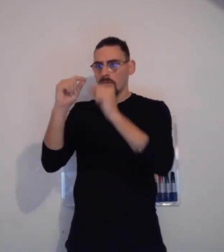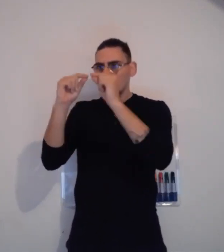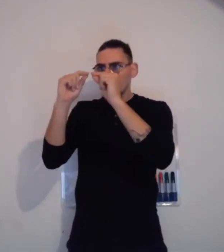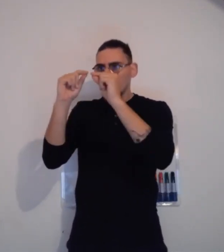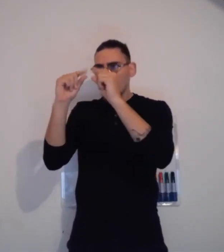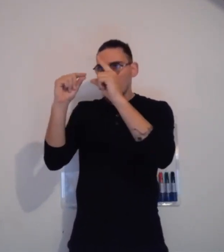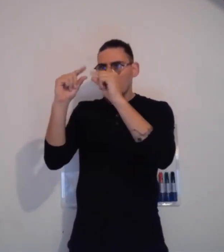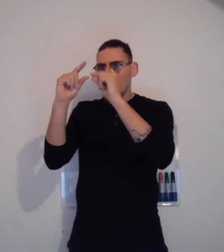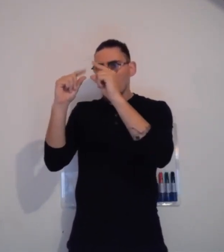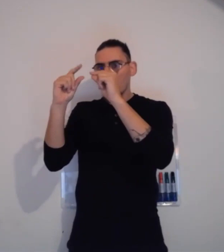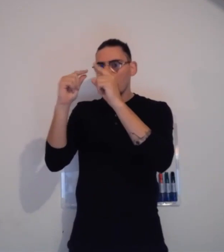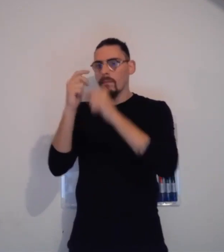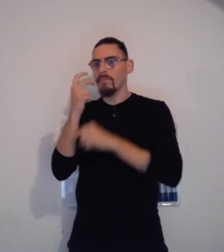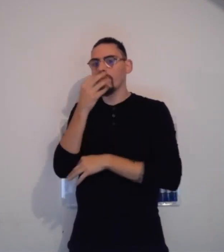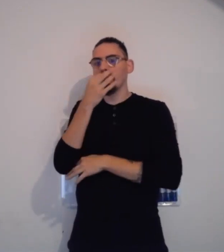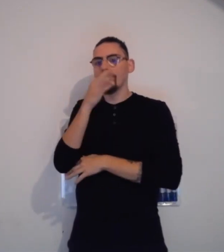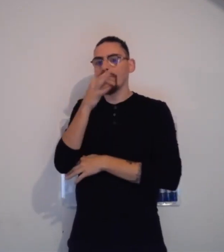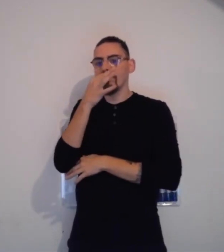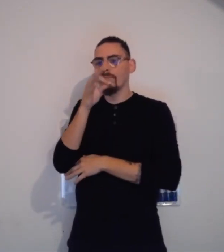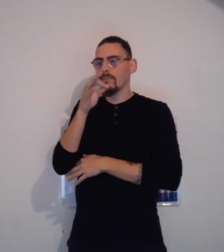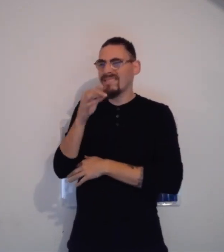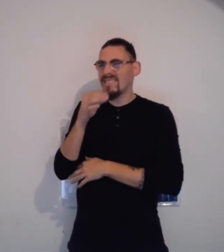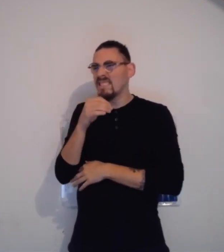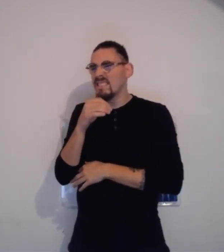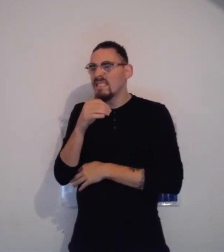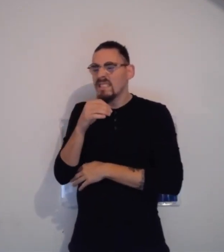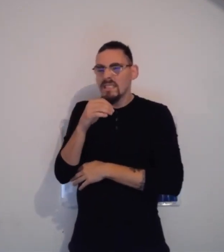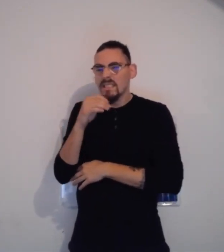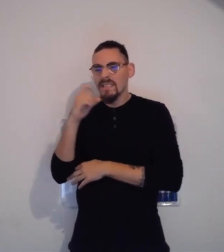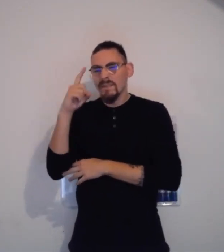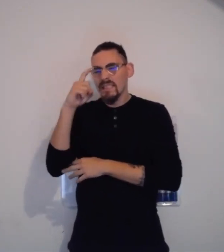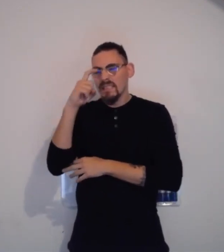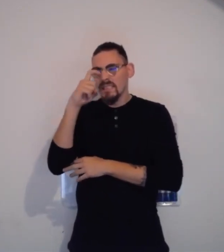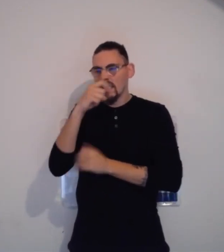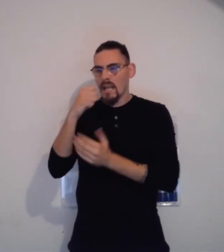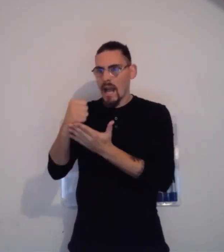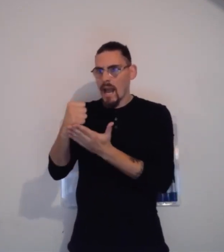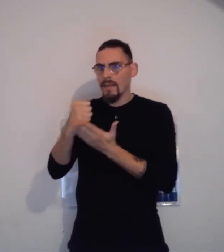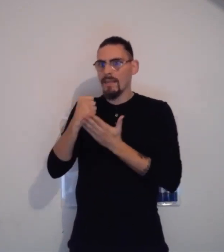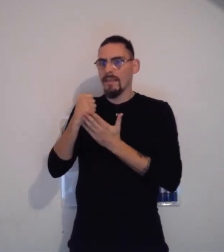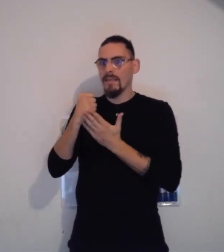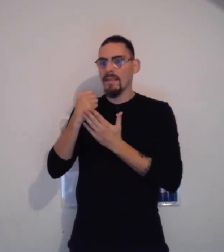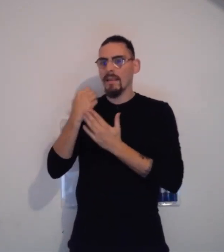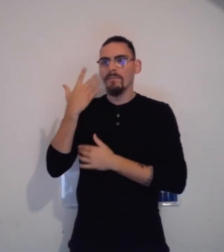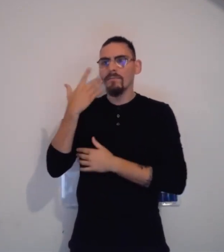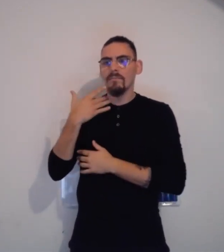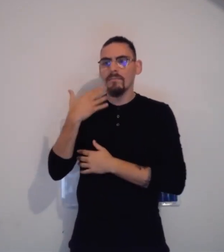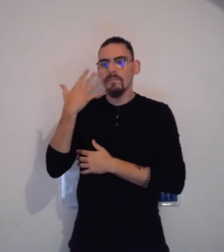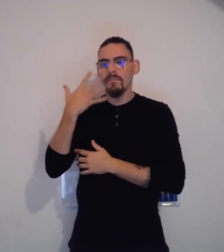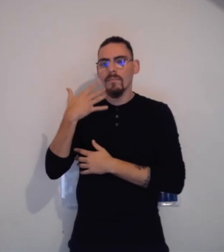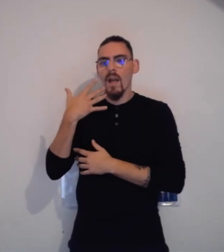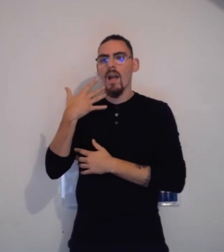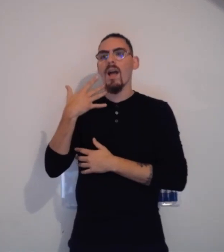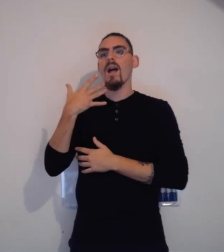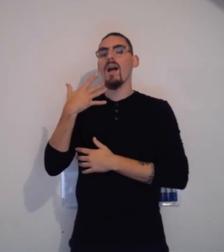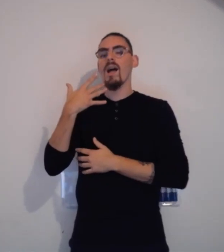aider à l'apprentissage du français. Il y a les phonèmes, les syllabes que l'on peut apercevoir. Et grâce au